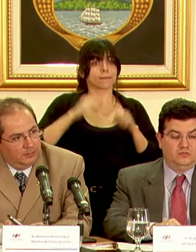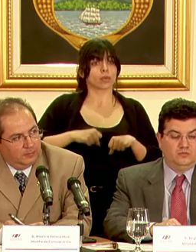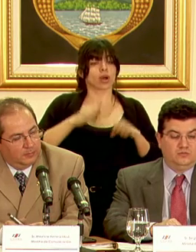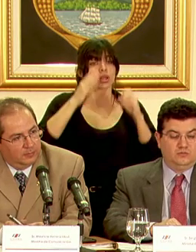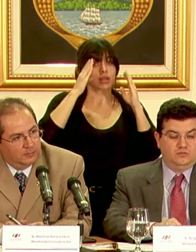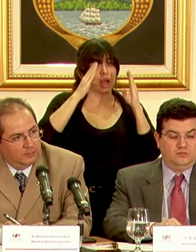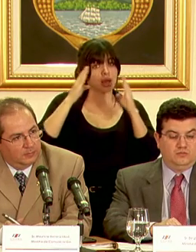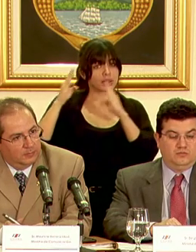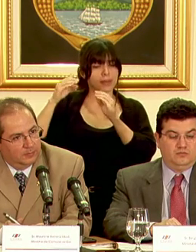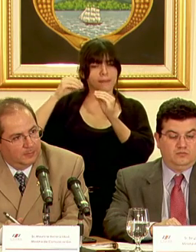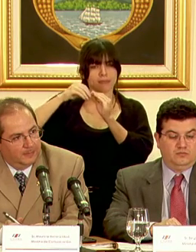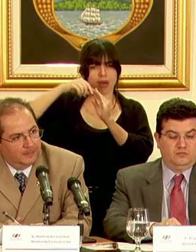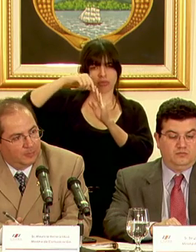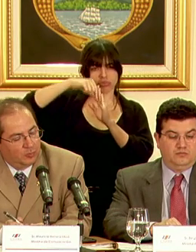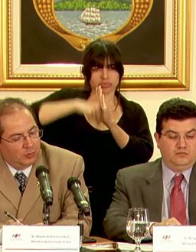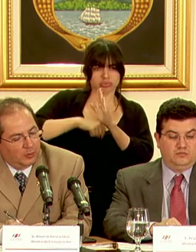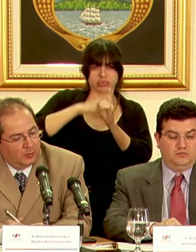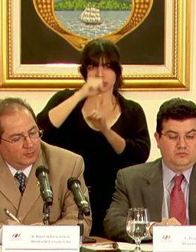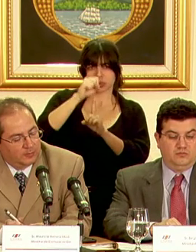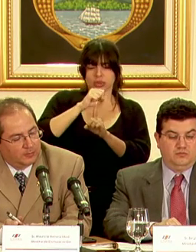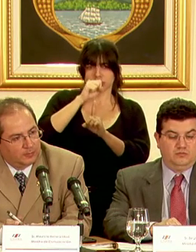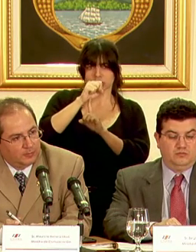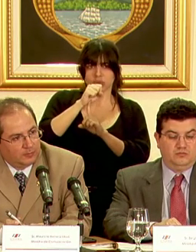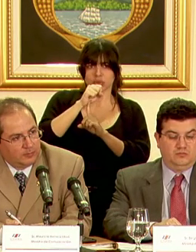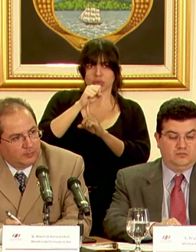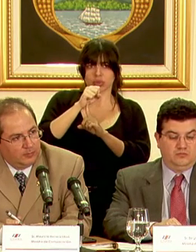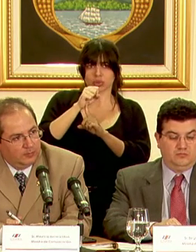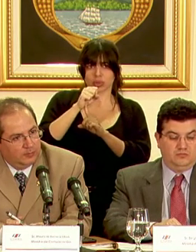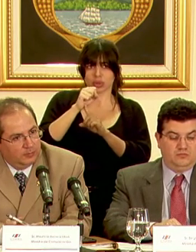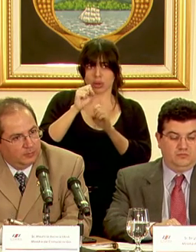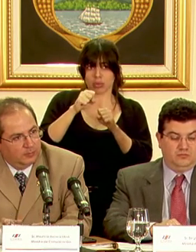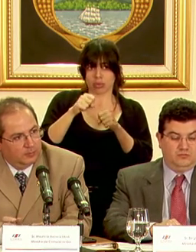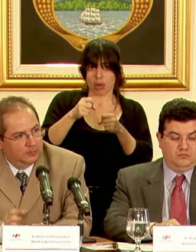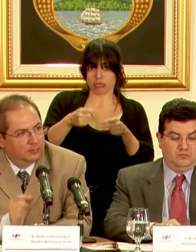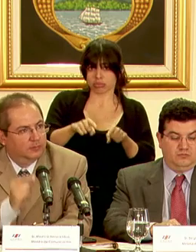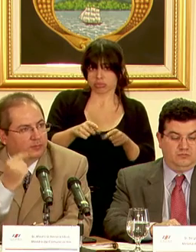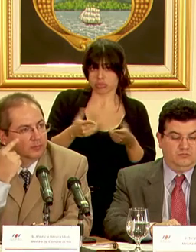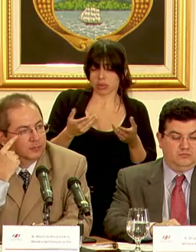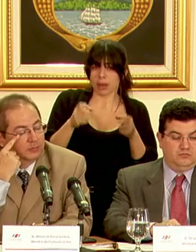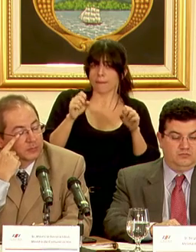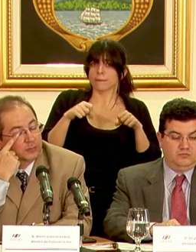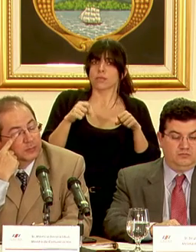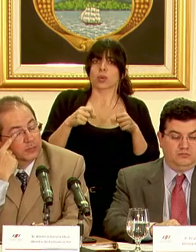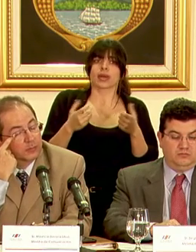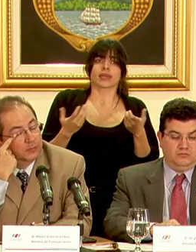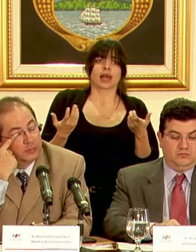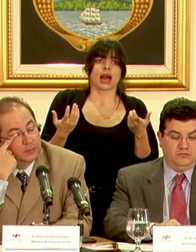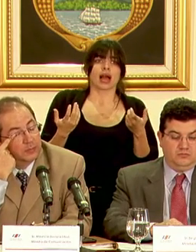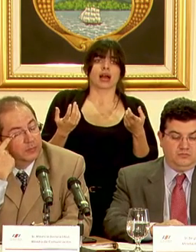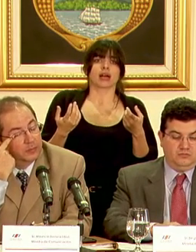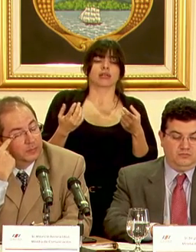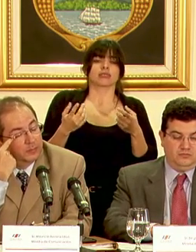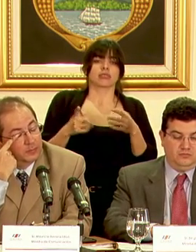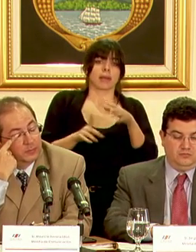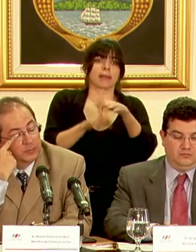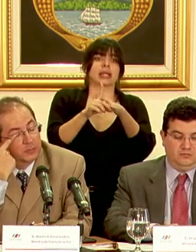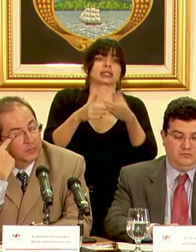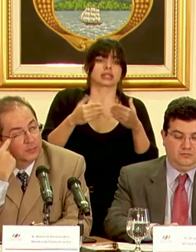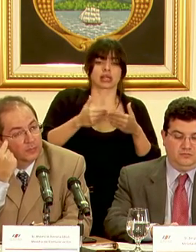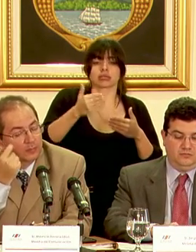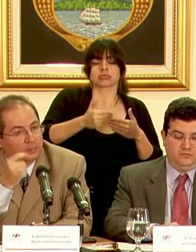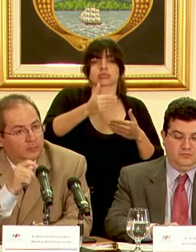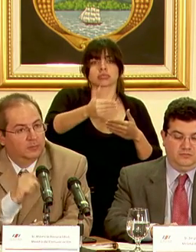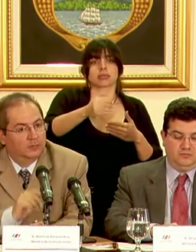a fondo la situación que se pueda venir que se pueda presentar en los